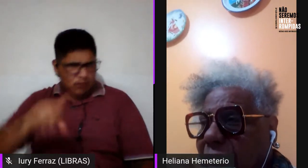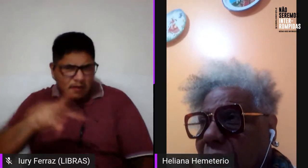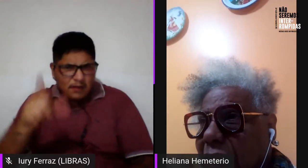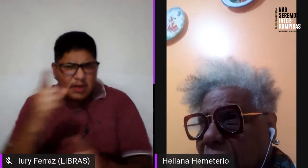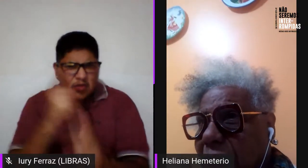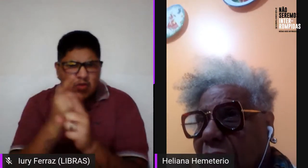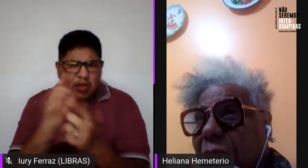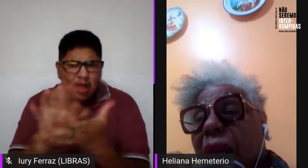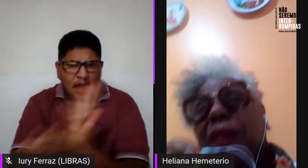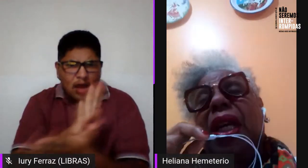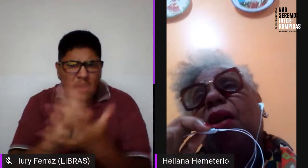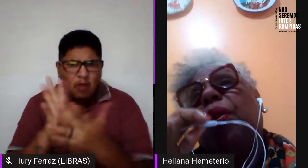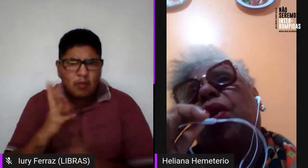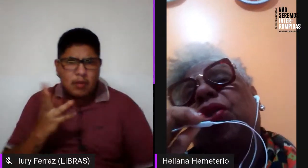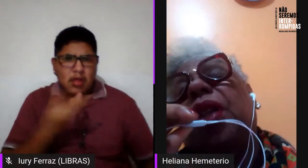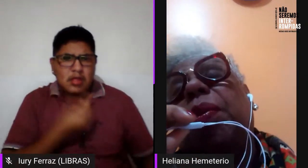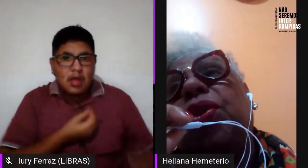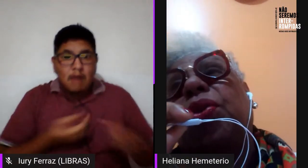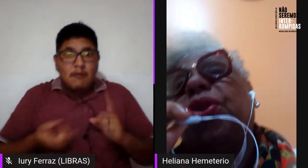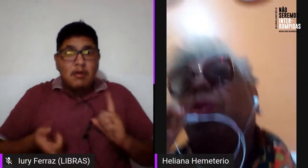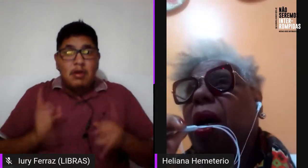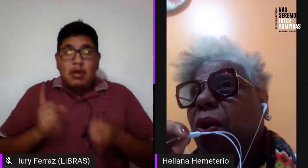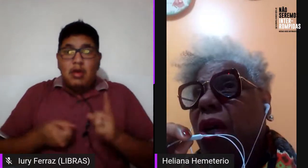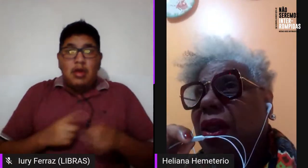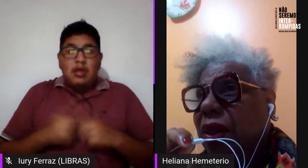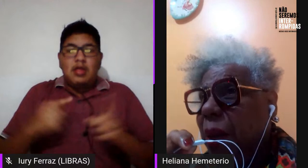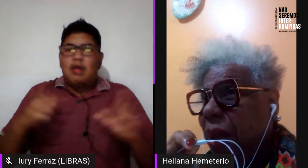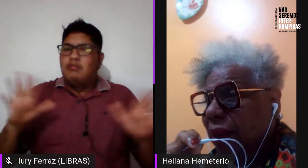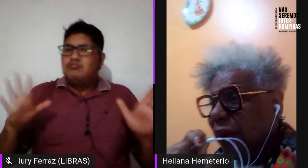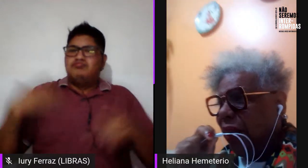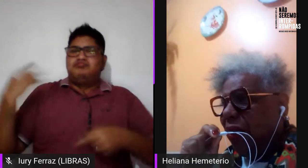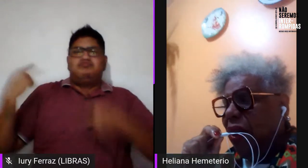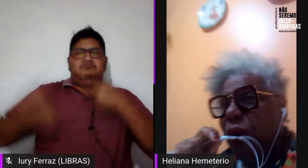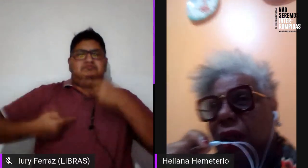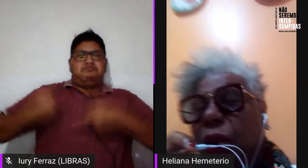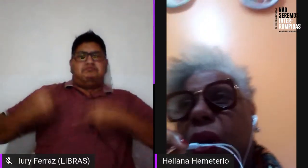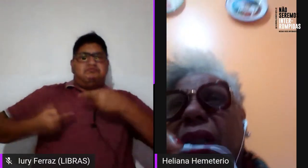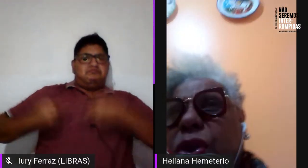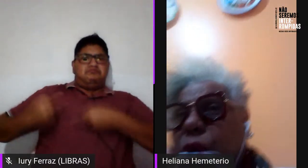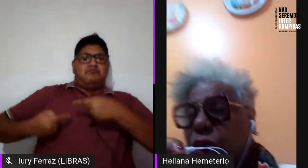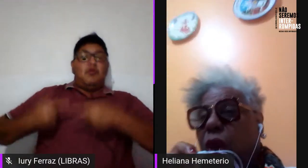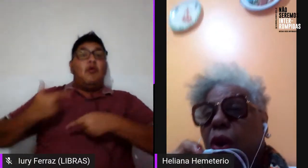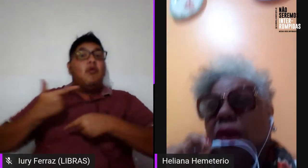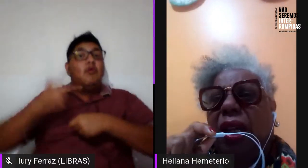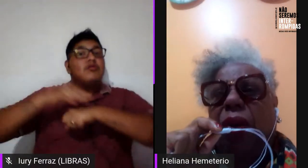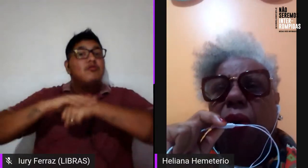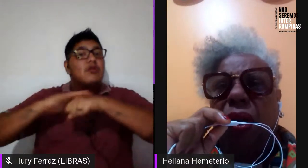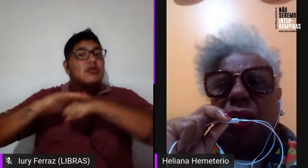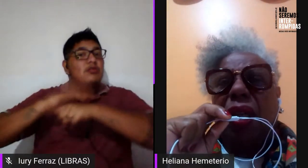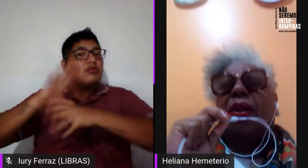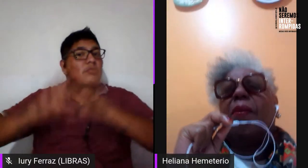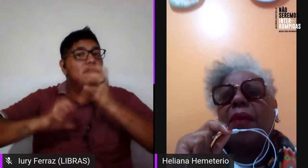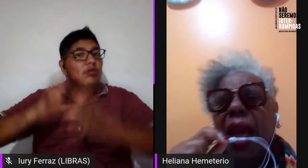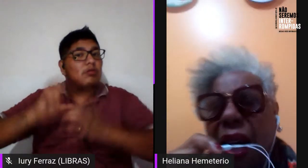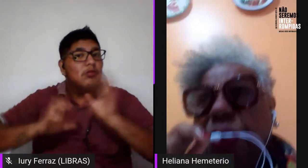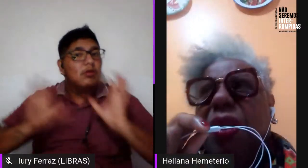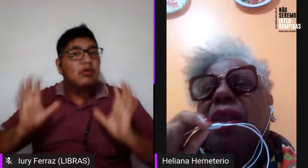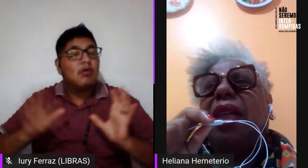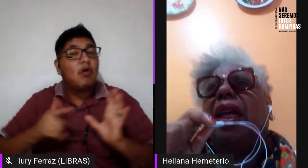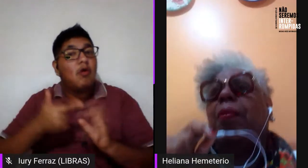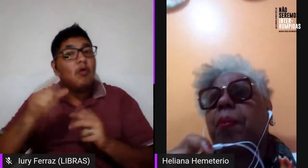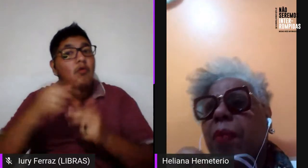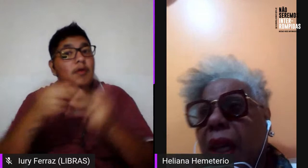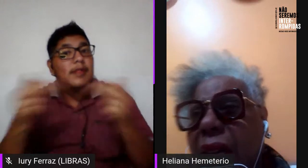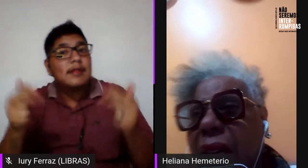travestis e transsexuais, sabe? Não, porque nós estamos discutindo, uma coisa é debater, outra coisa é discutir, outra coisa é